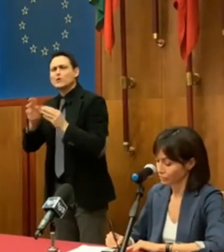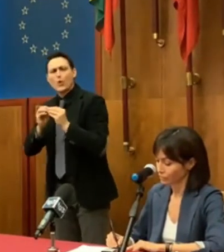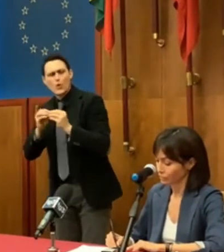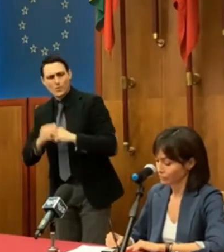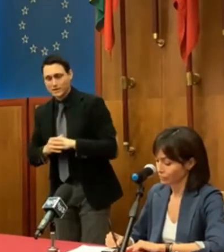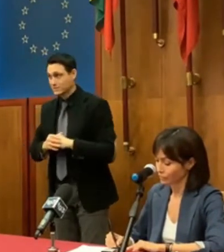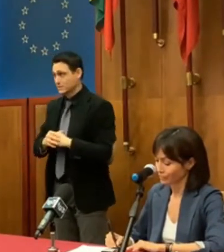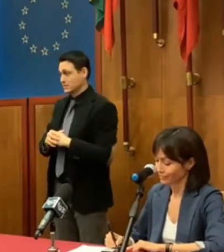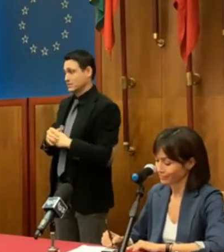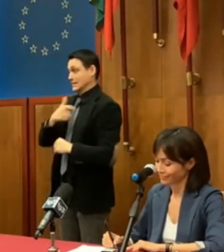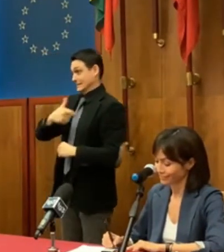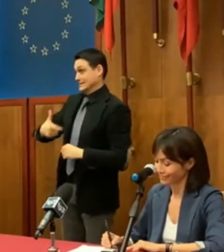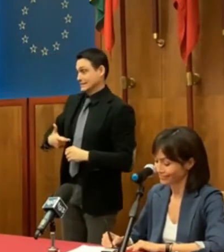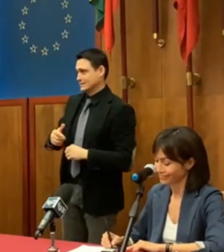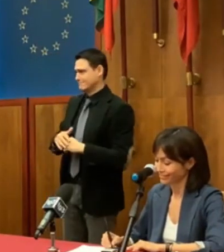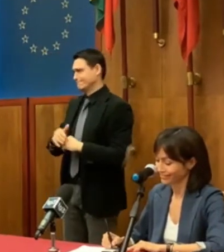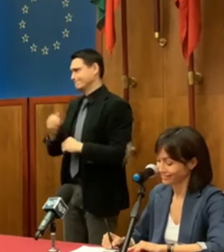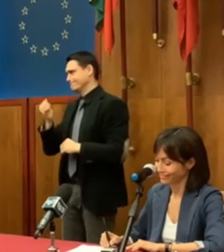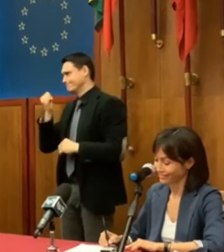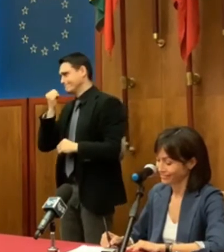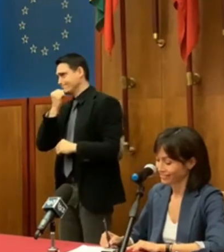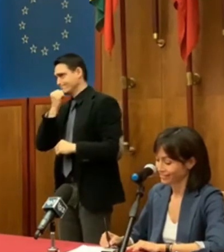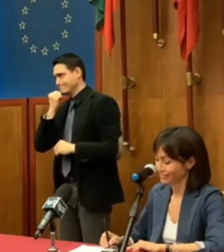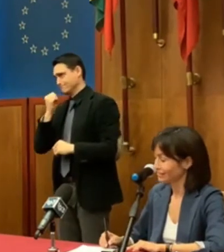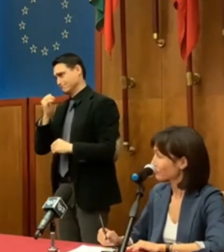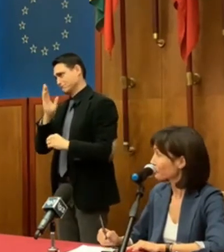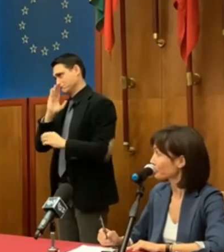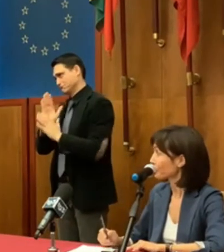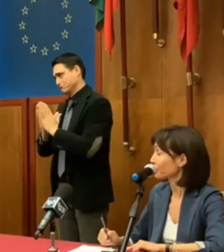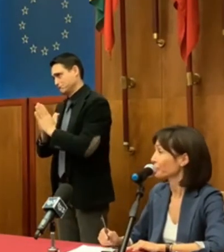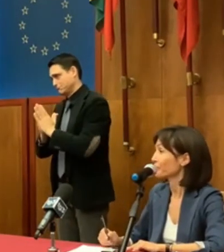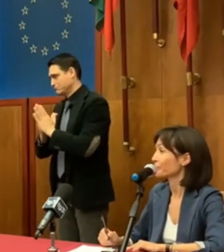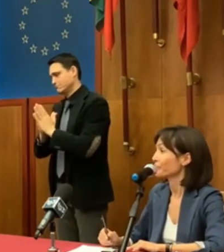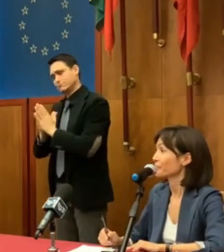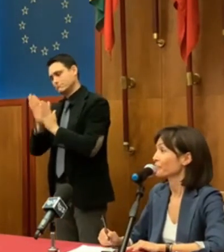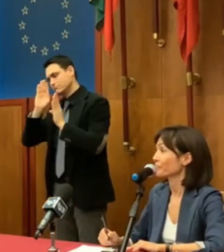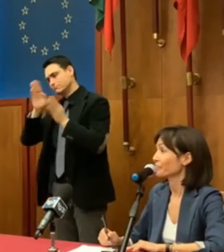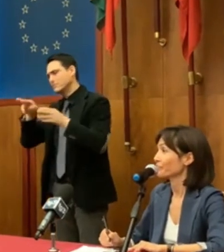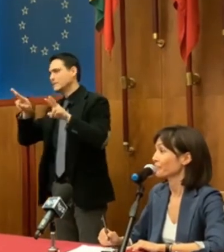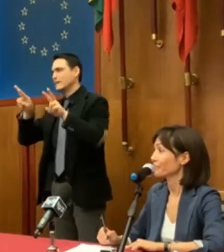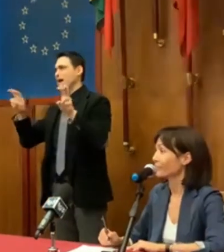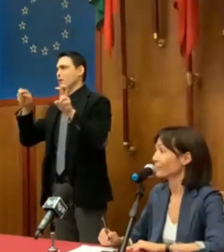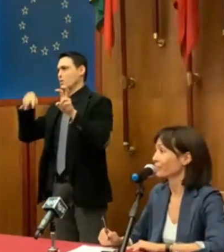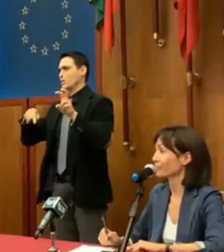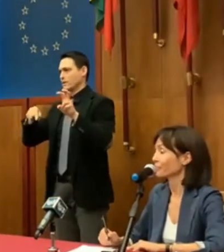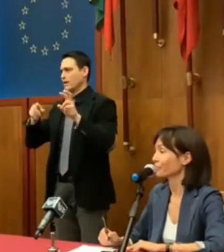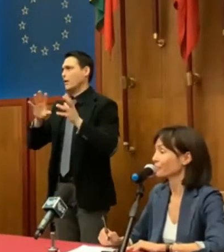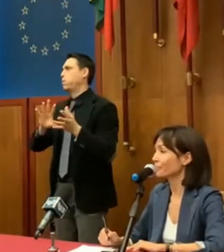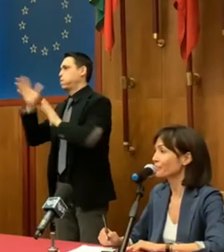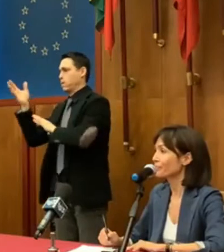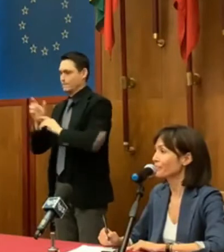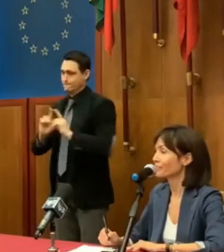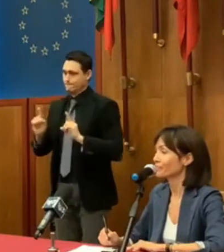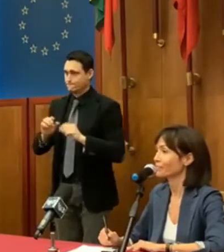Cortesemente, se possiamo sintetizzare sul oggetto della conferenza perché capisco per carità.